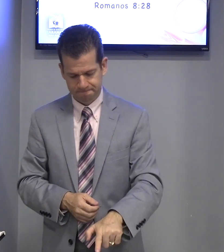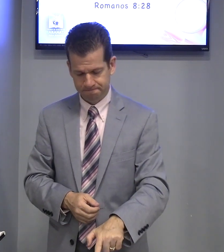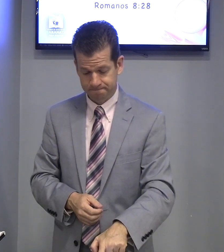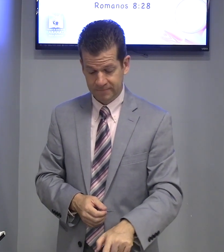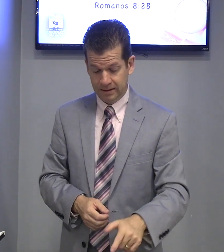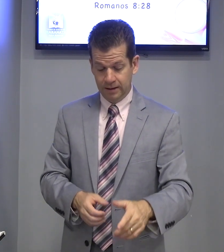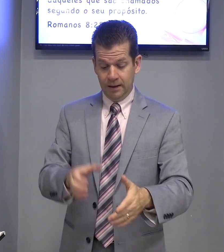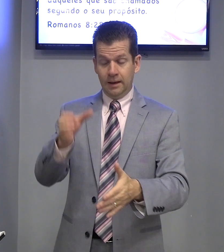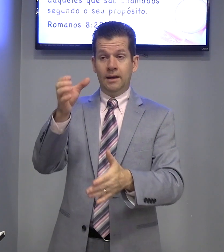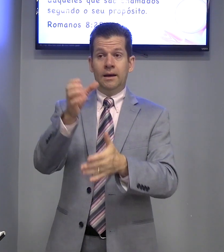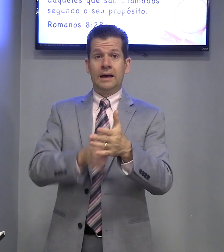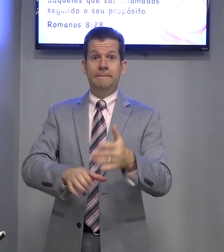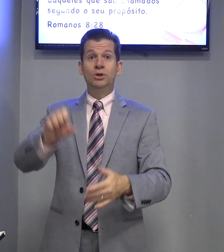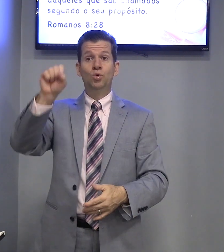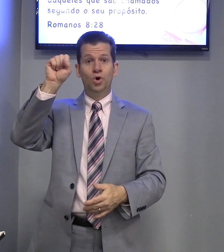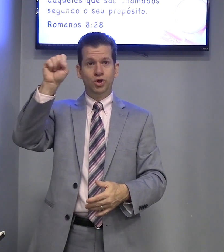Capítulo 8,